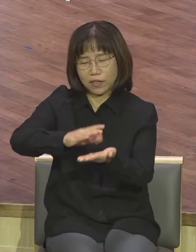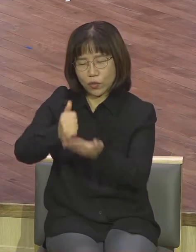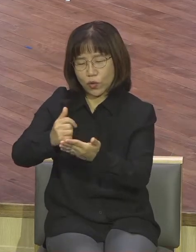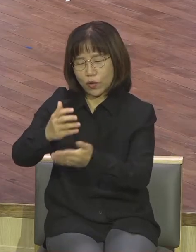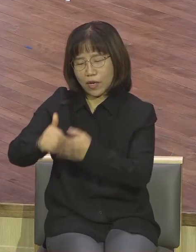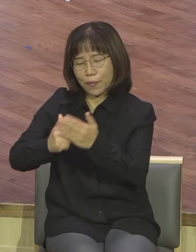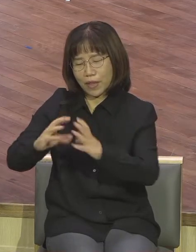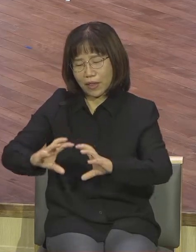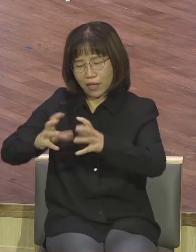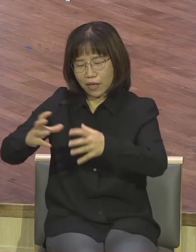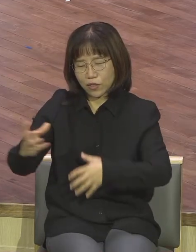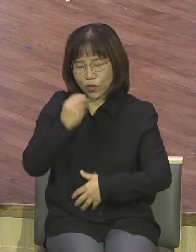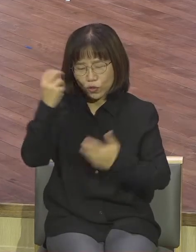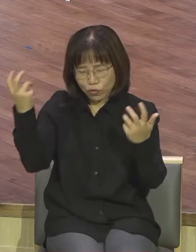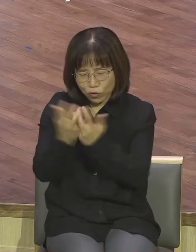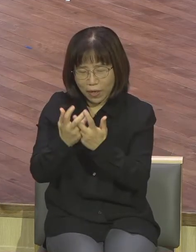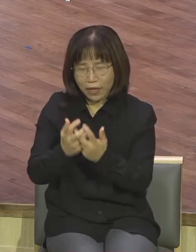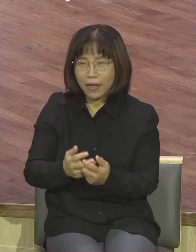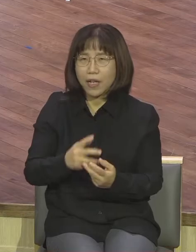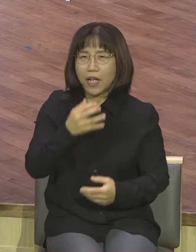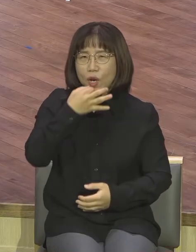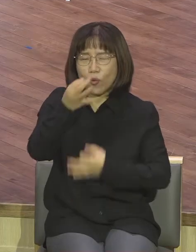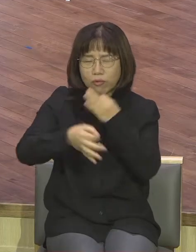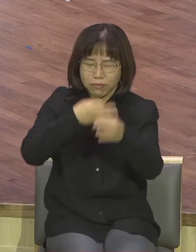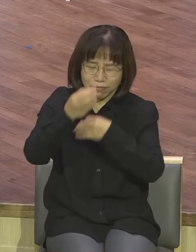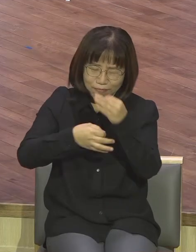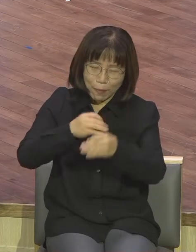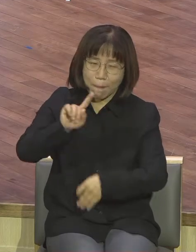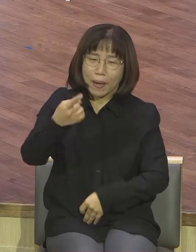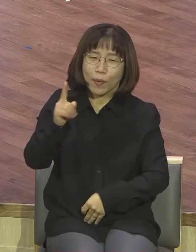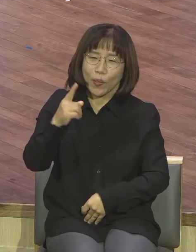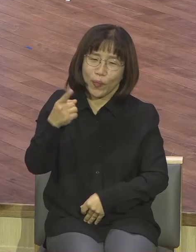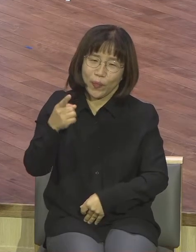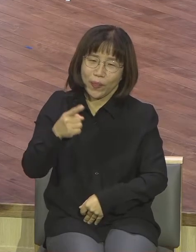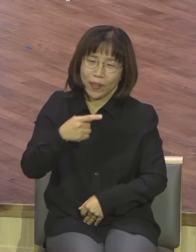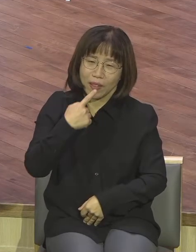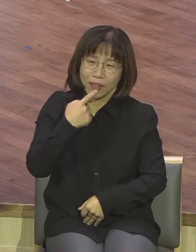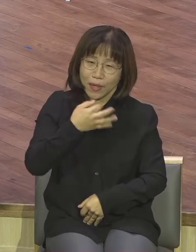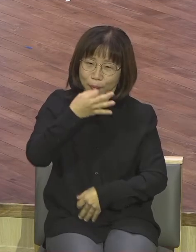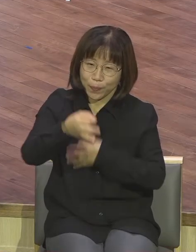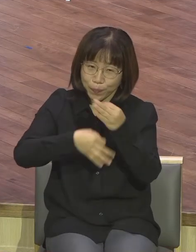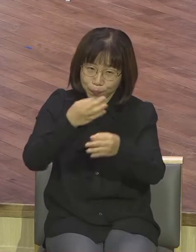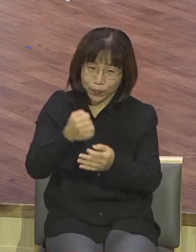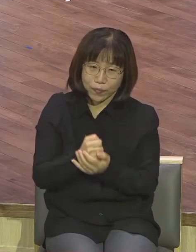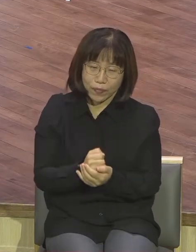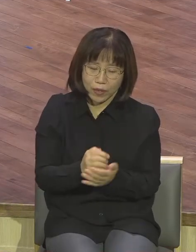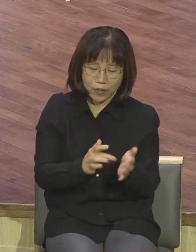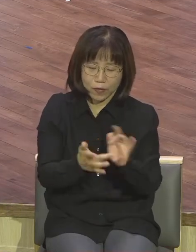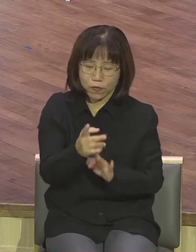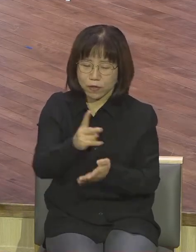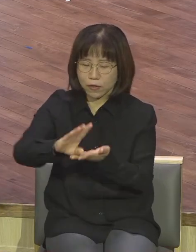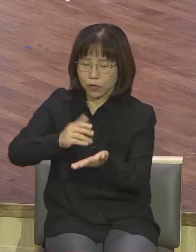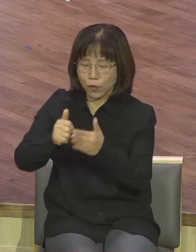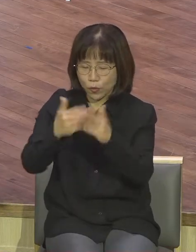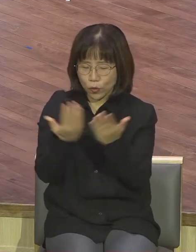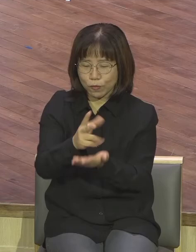충만 저는 그걸 막 한 백 번 하고 일어납니다 예수는 그리스도 모든 문제니까 예수는 그리스도 선낭 문제니까